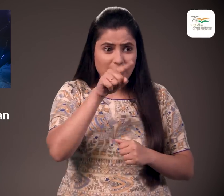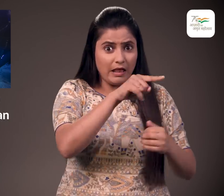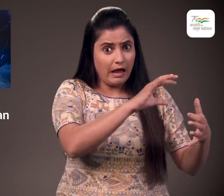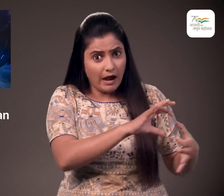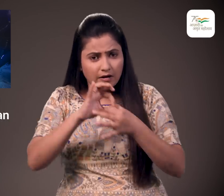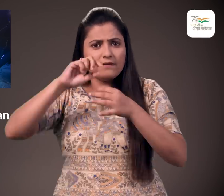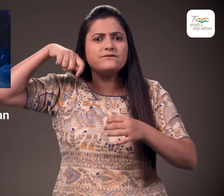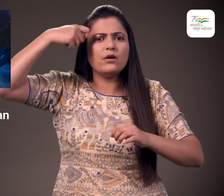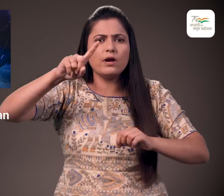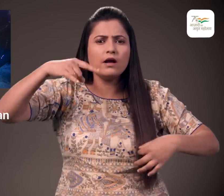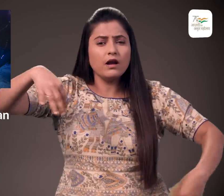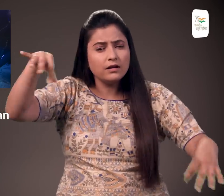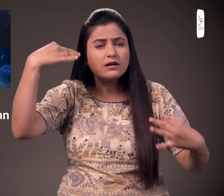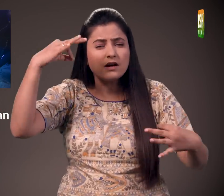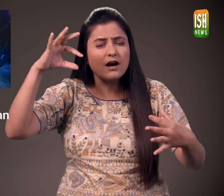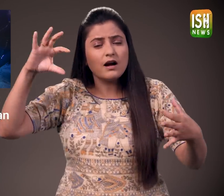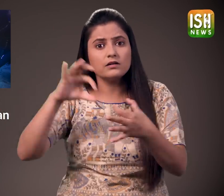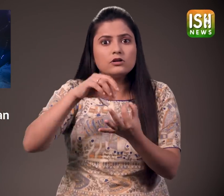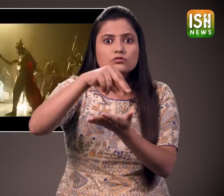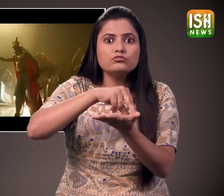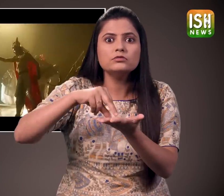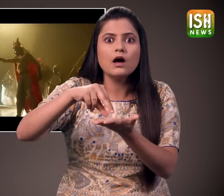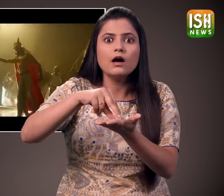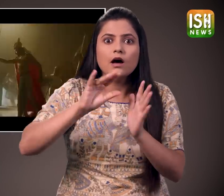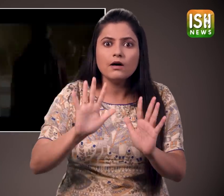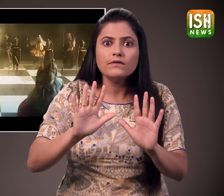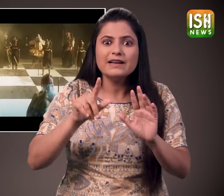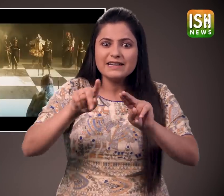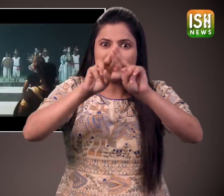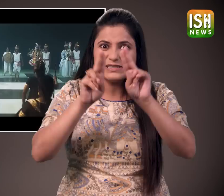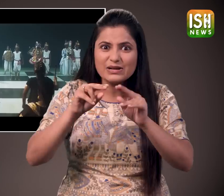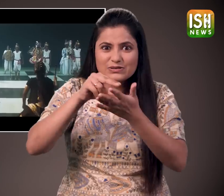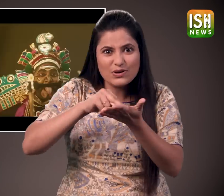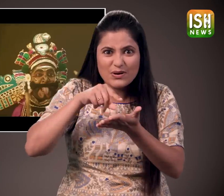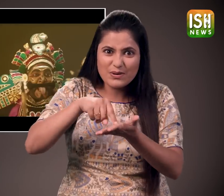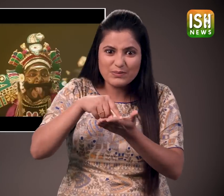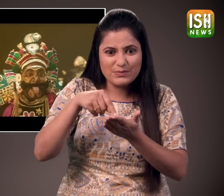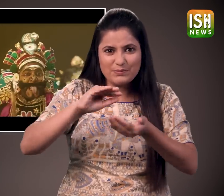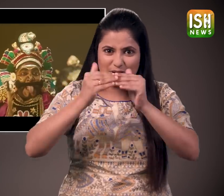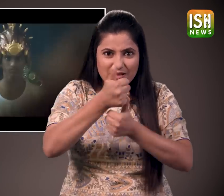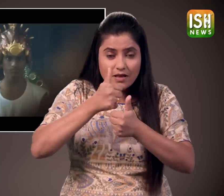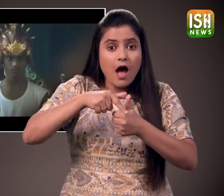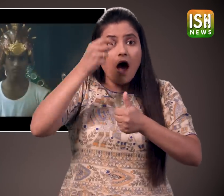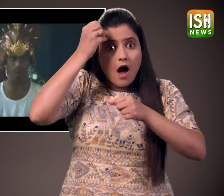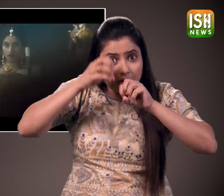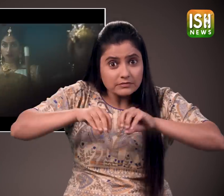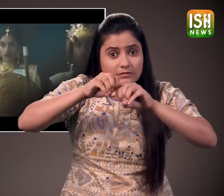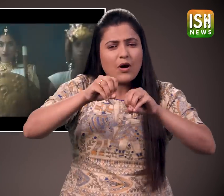सोशल मीडिया पर सत्रंच से जुड़ा एक डांस परफॉर्मेंस वाइरल हो गया प्रतिसपरदा के बारे में जागरुपता बनाने के लिए एक वीडियो